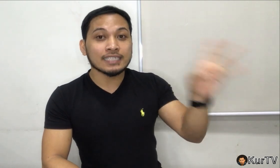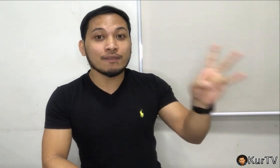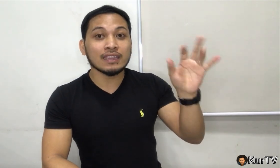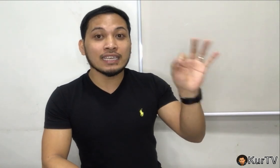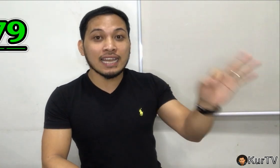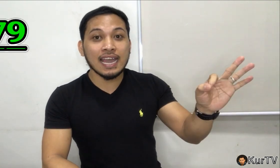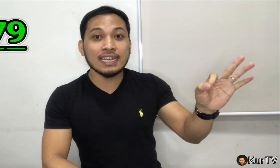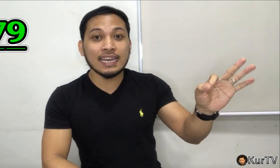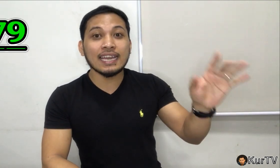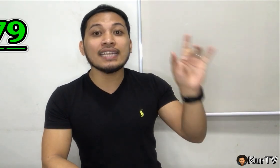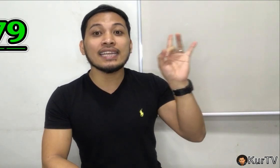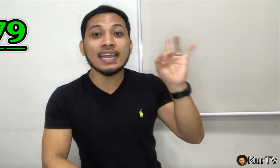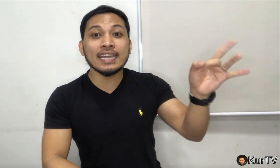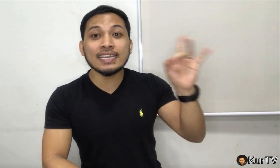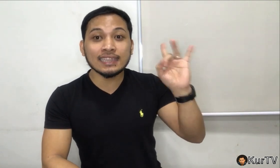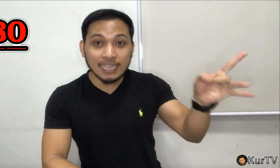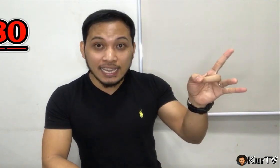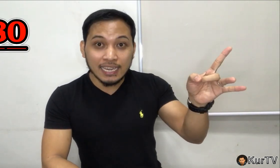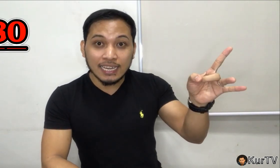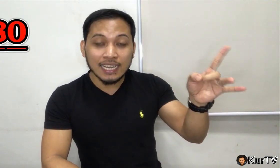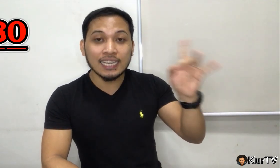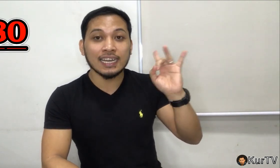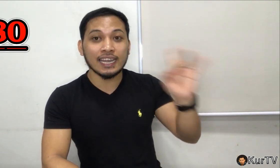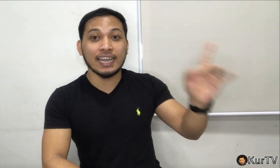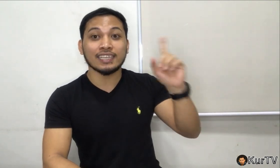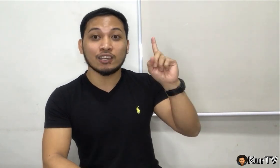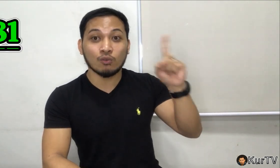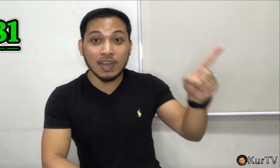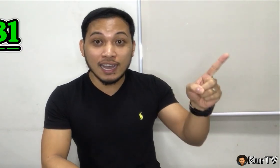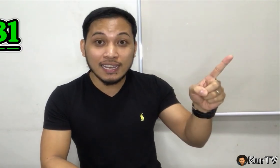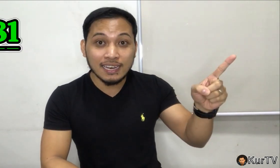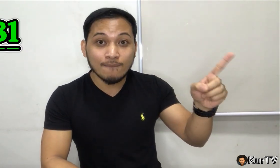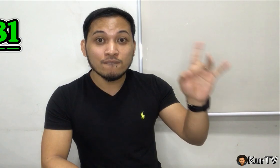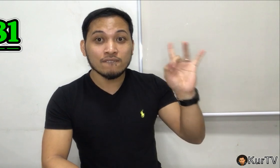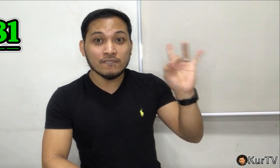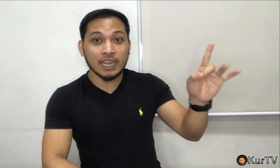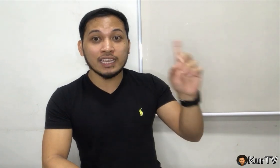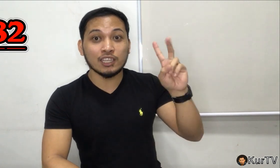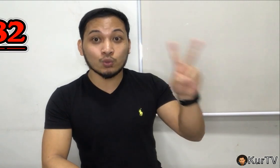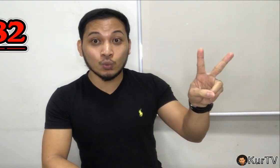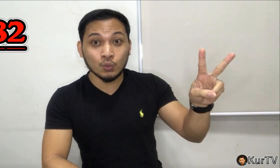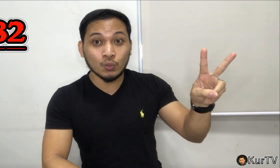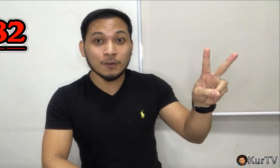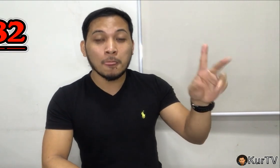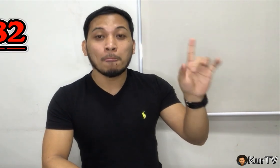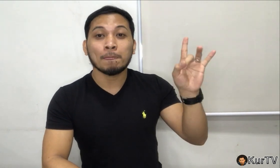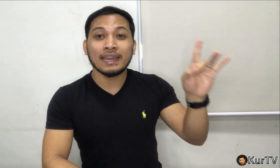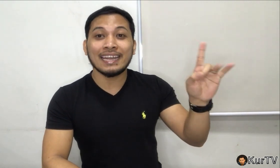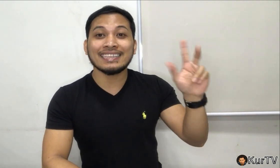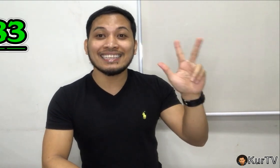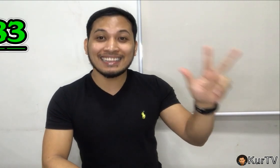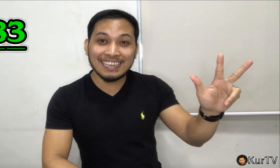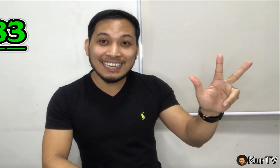79, and 80, and 82, 83,